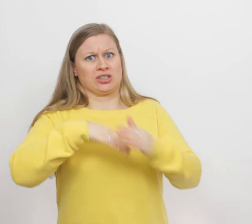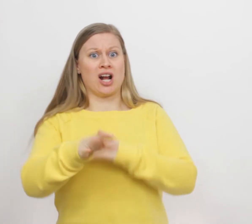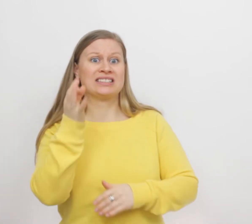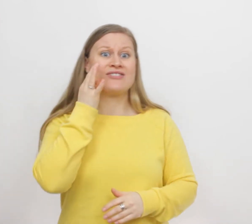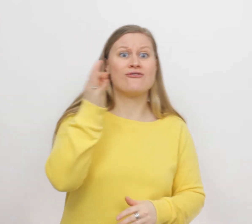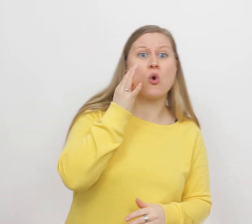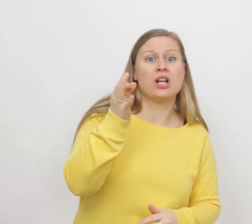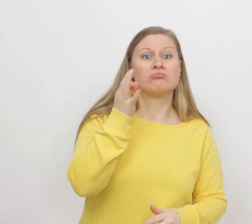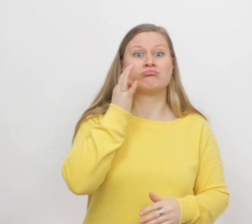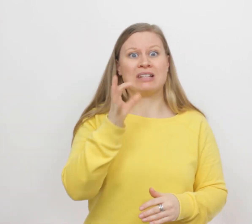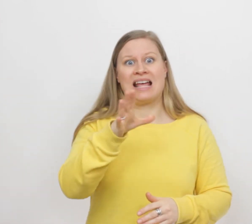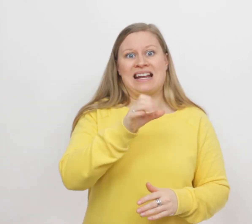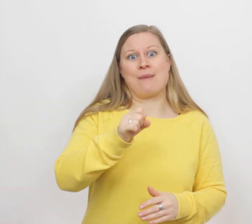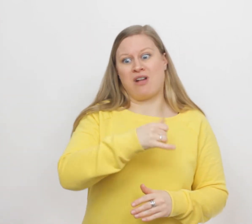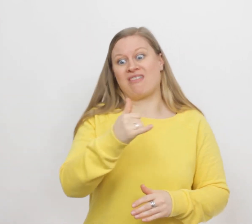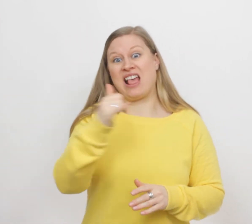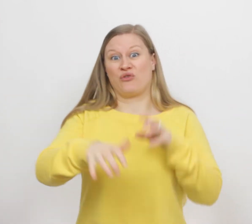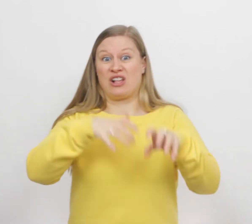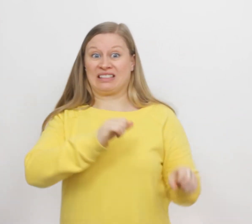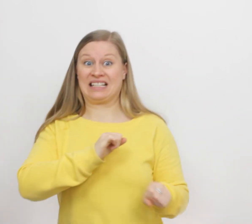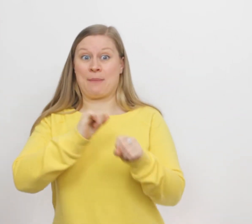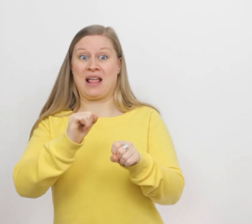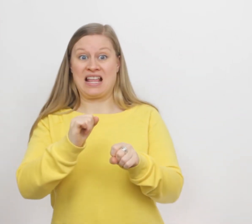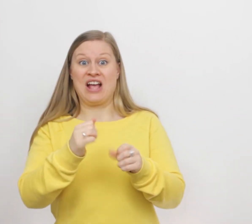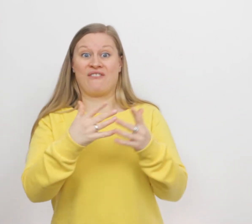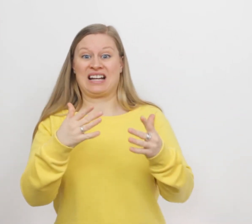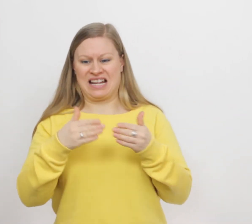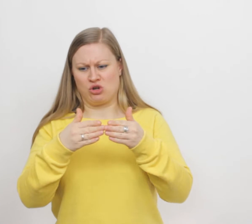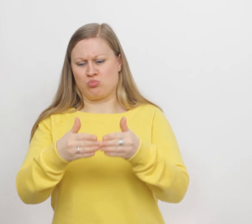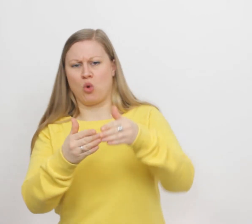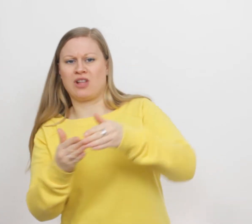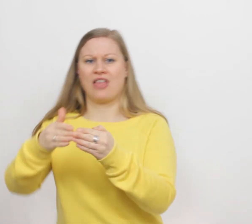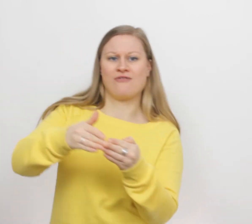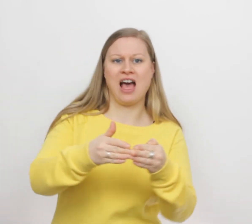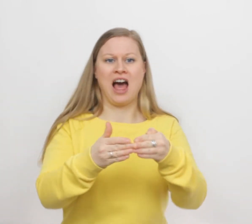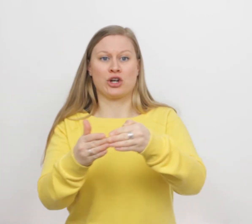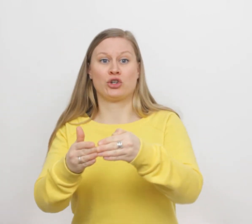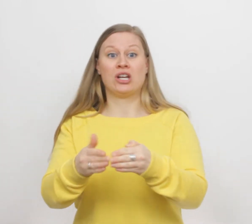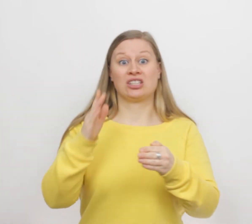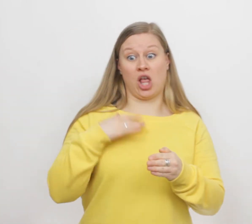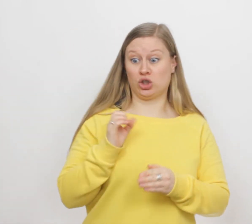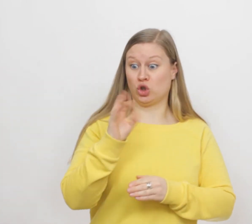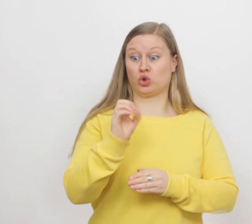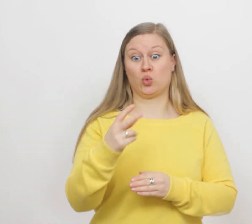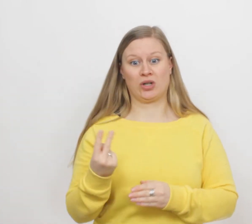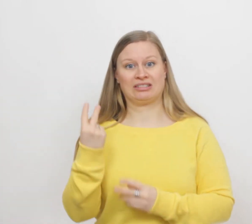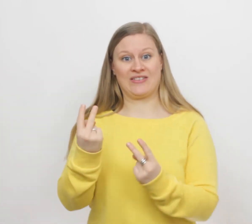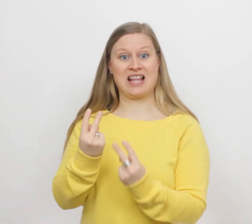straks in wonen. En neem dan heel veel dieren mee, wanneer de boot gaat varen. Ik zal ze sturen twee aan